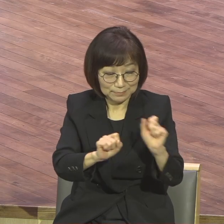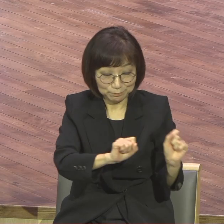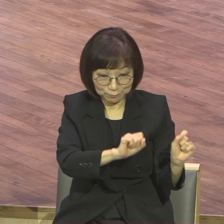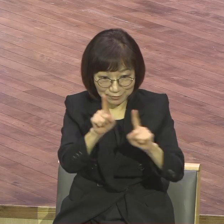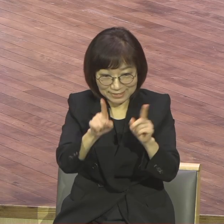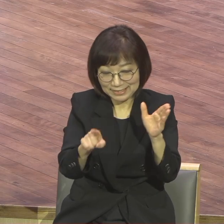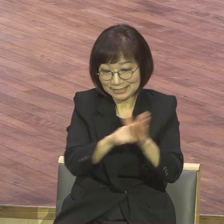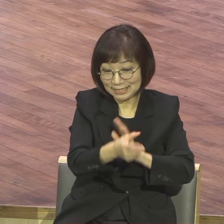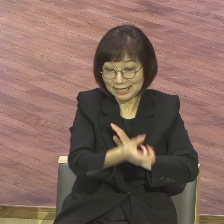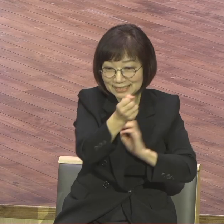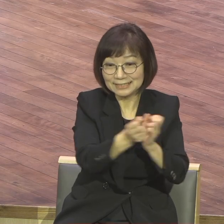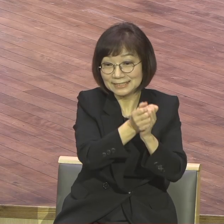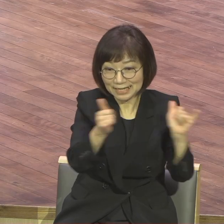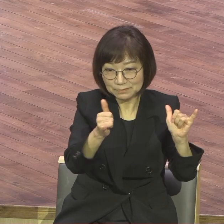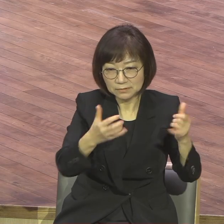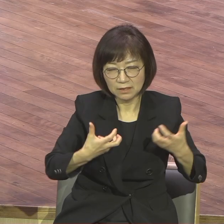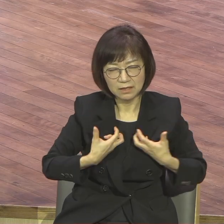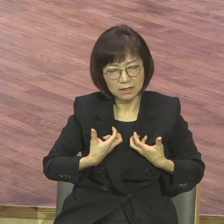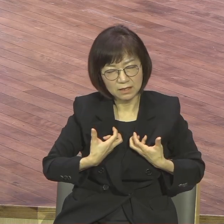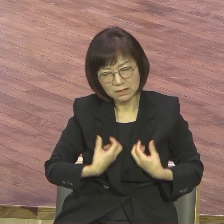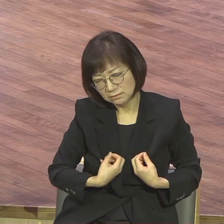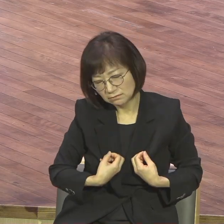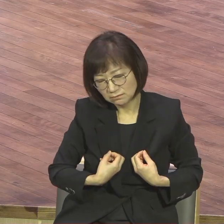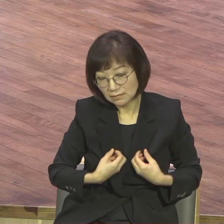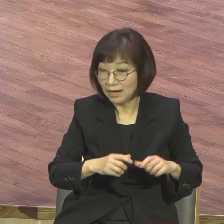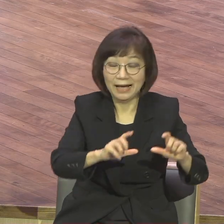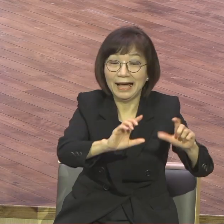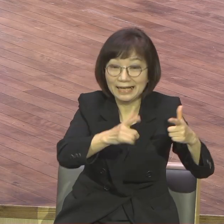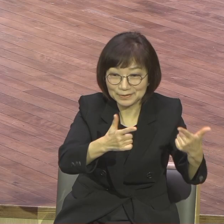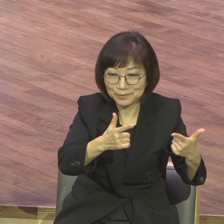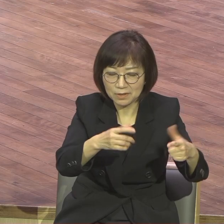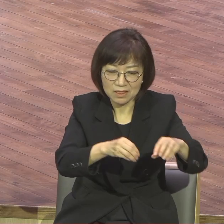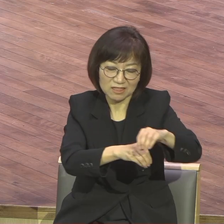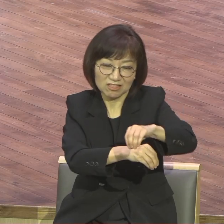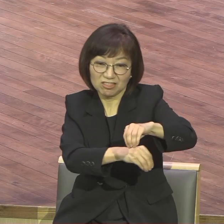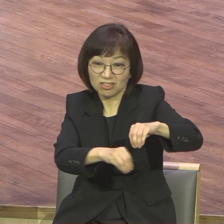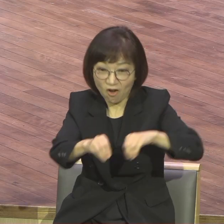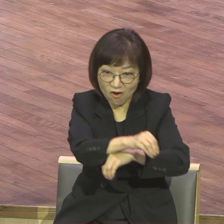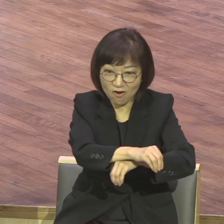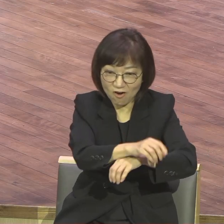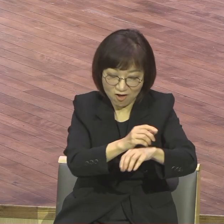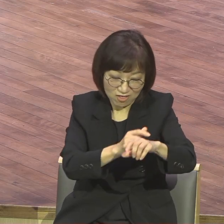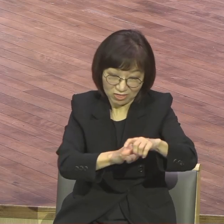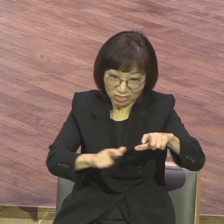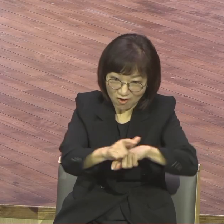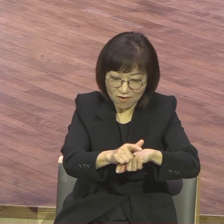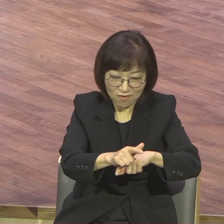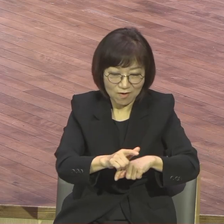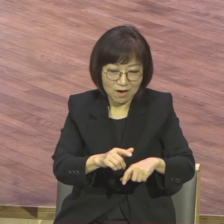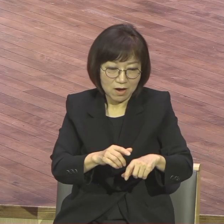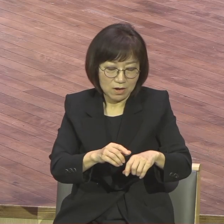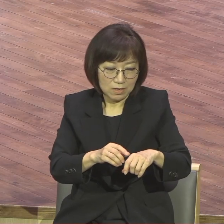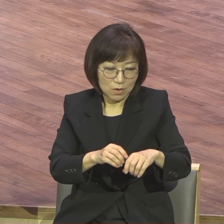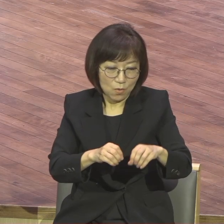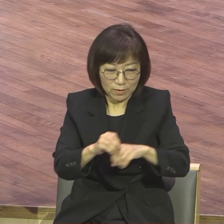넘어진 것이 아니라 오히려 불신앙과 같은 불순물이 싹 다 빠지는 시간표요.